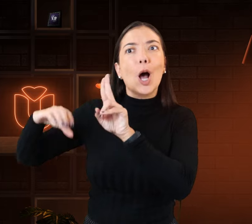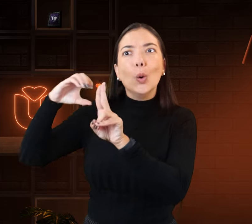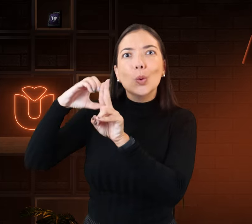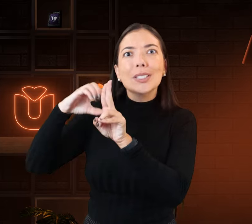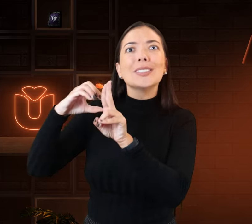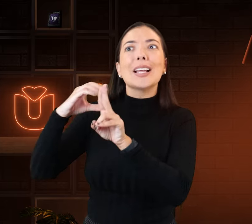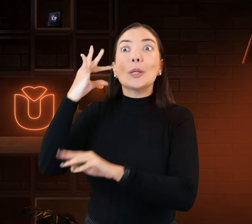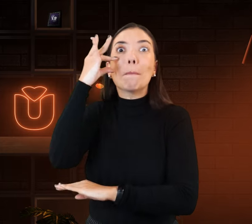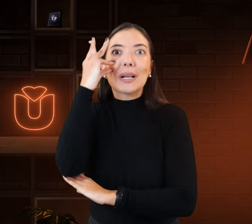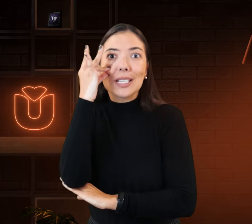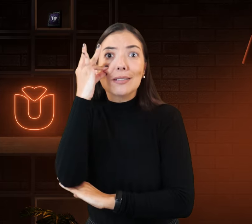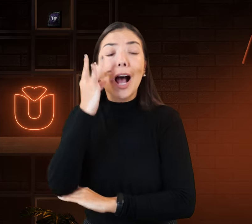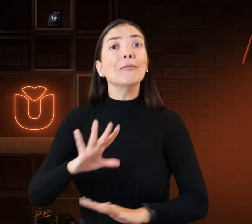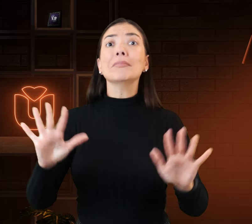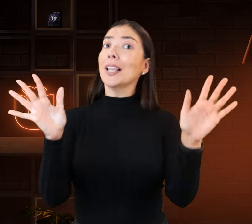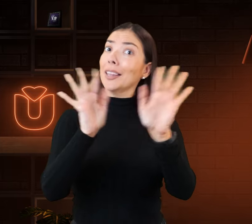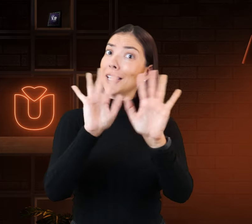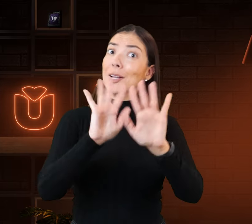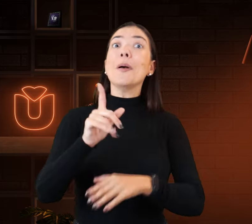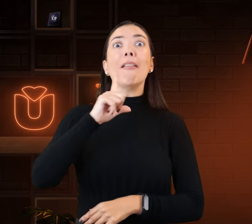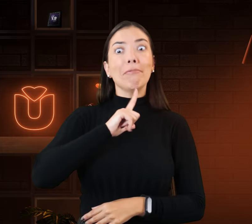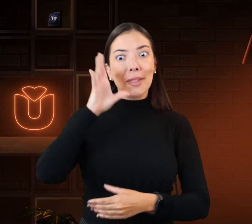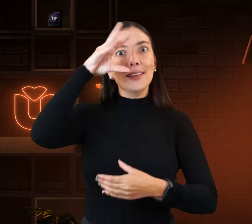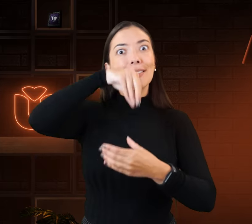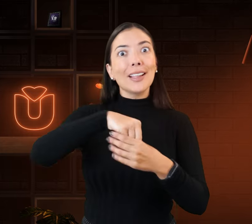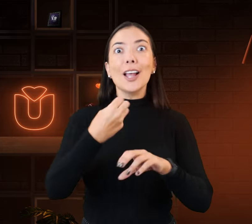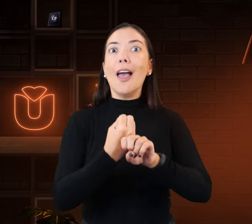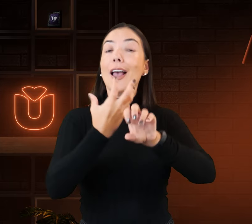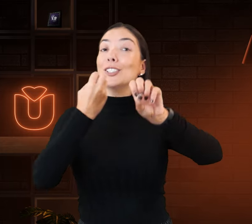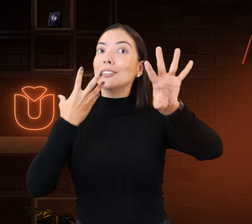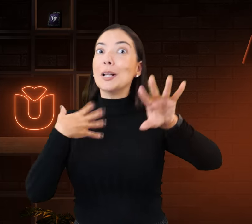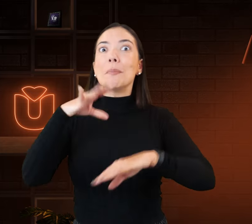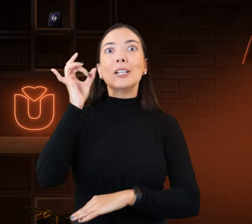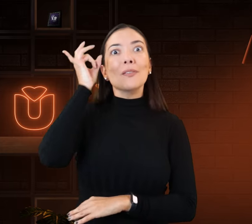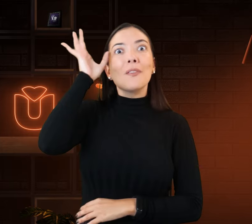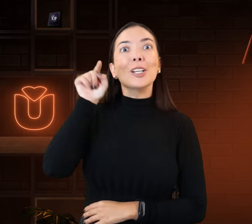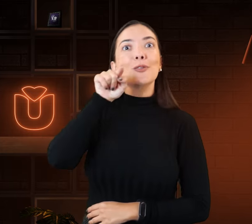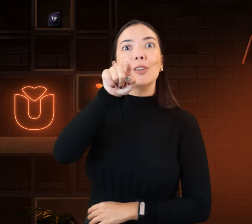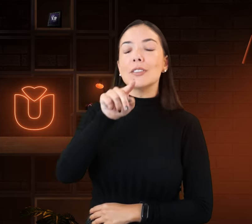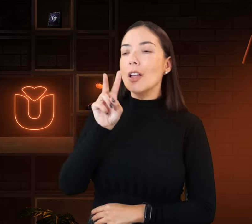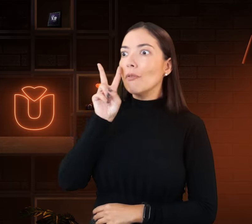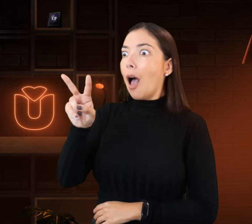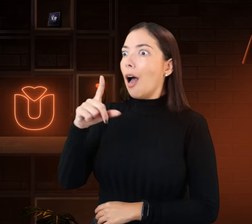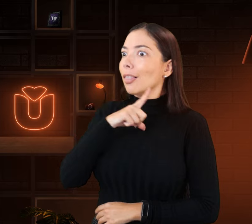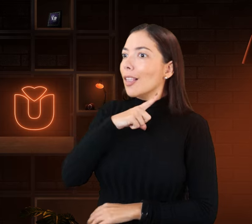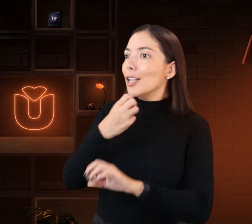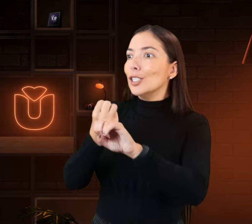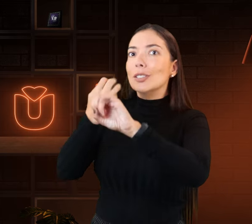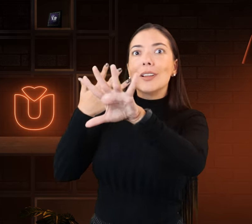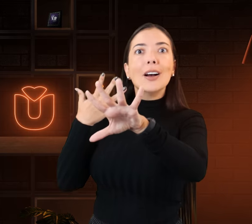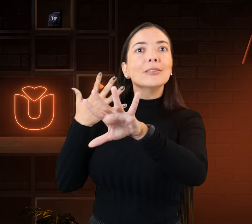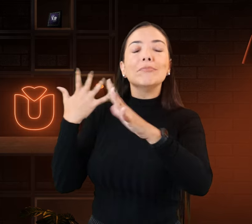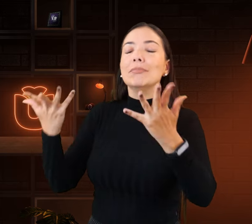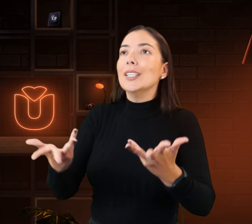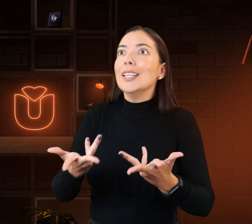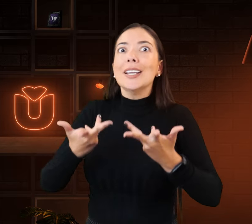Não, nada disso, porque nós temos o ensino à distância. E é maravilhoso.